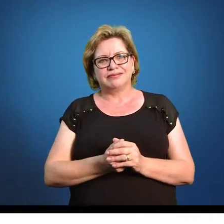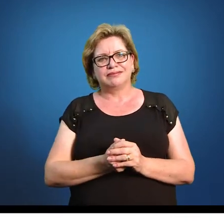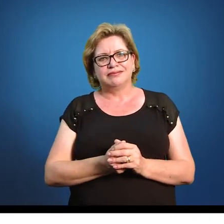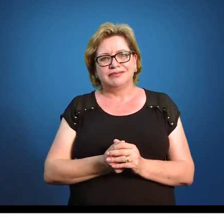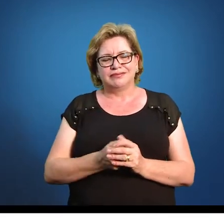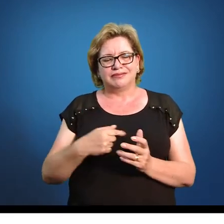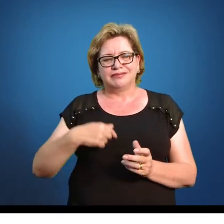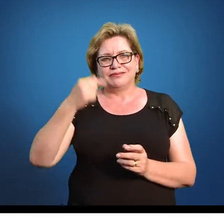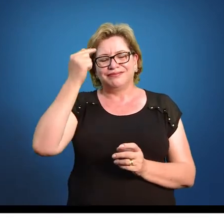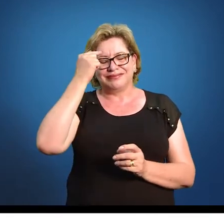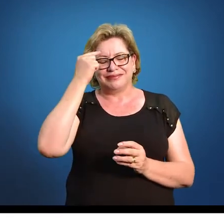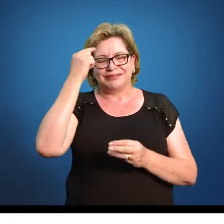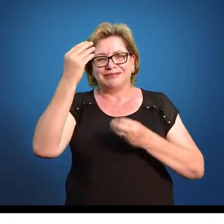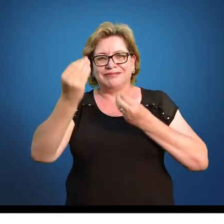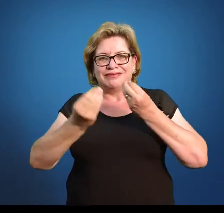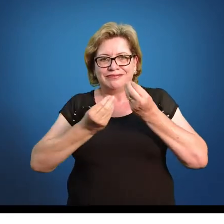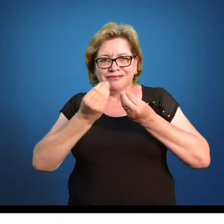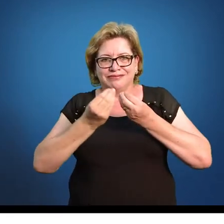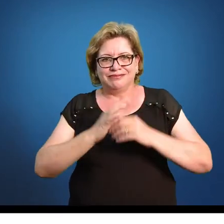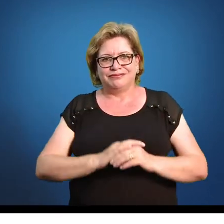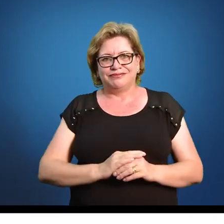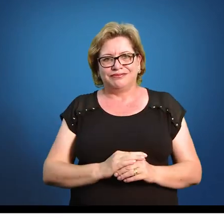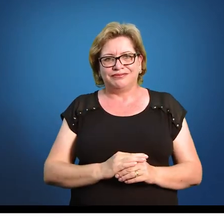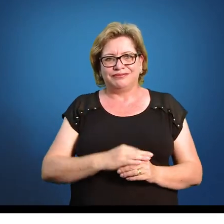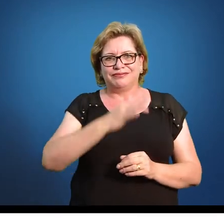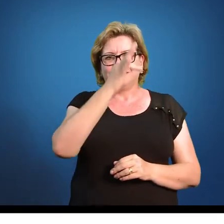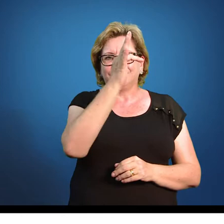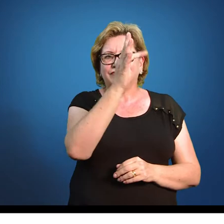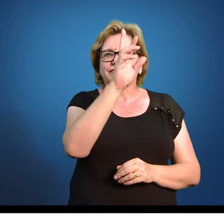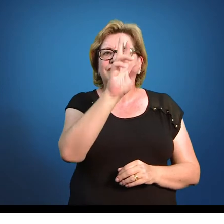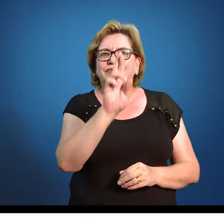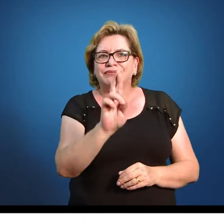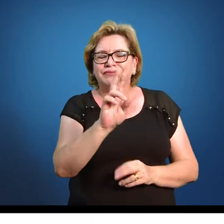Vamos pensar assim. Vou chamar aqui de FR.